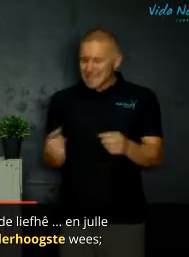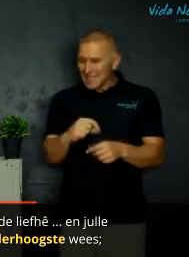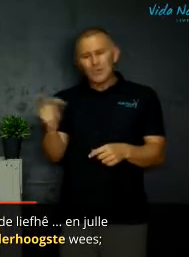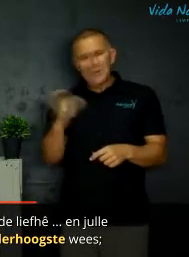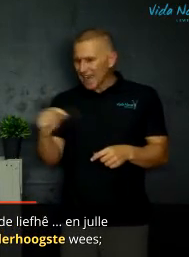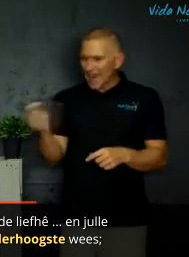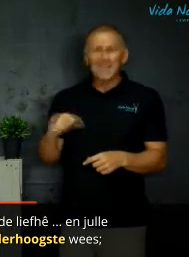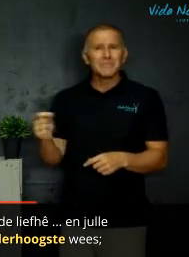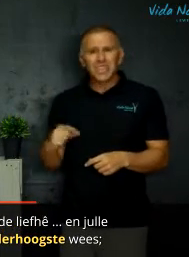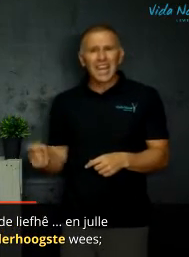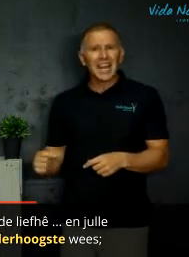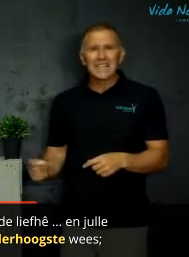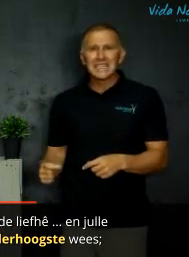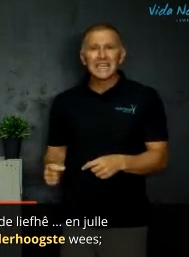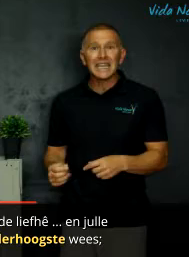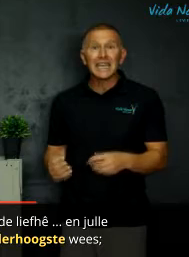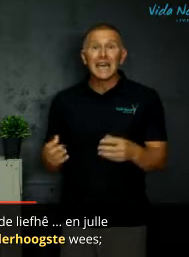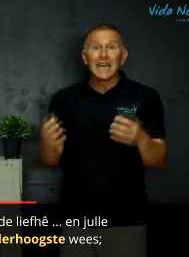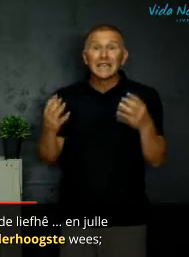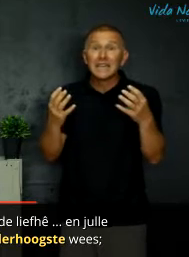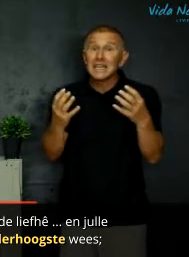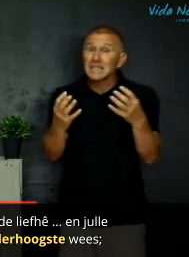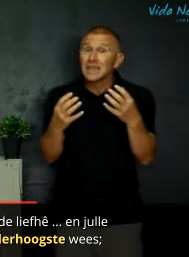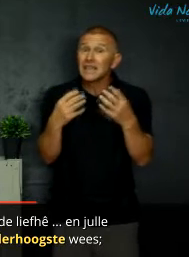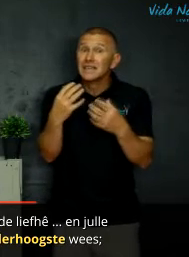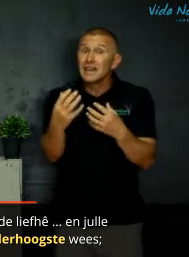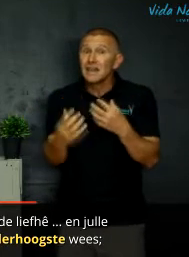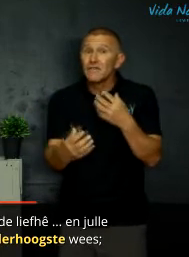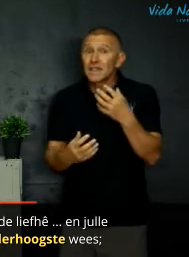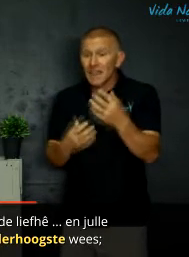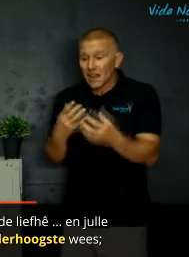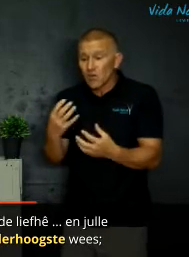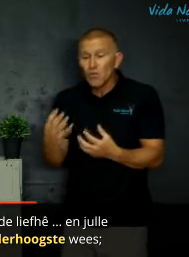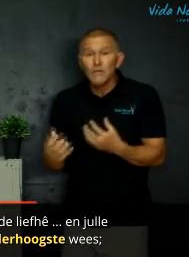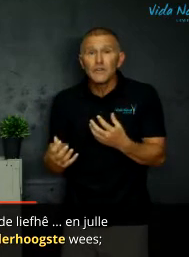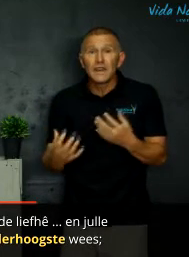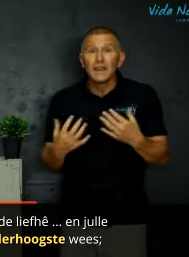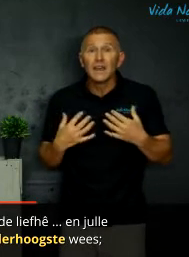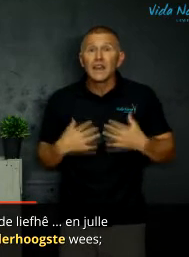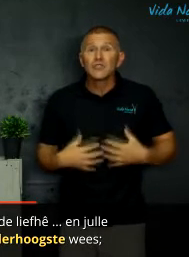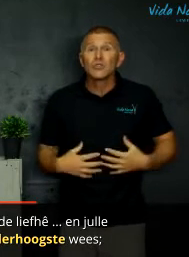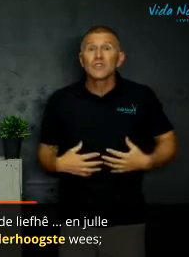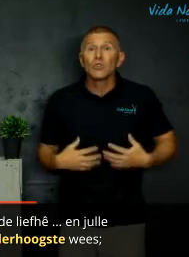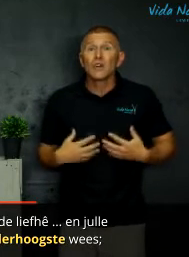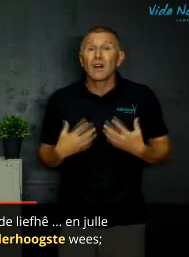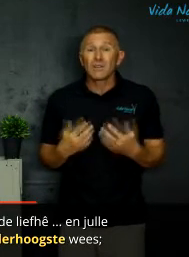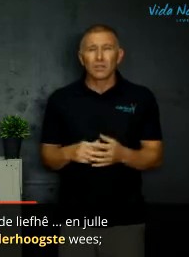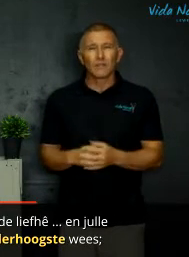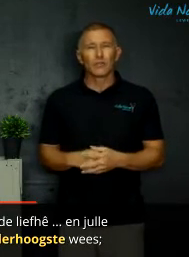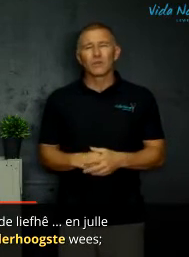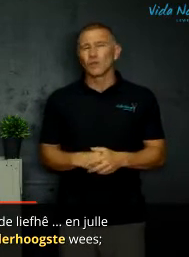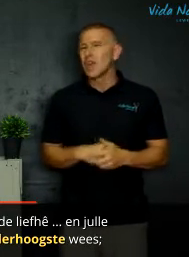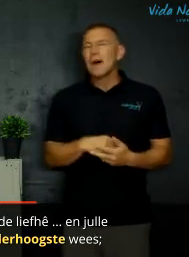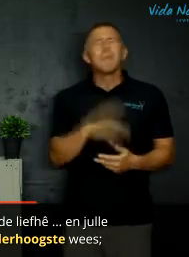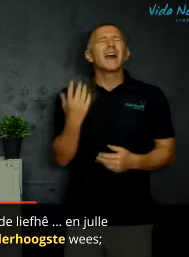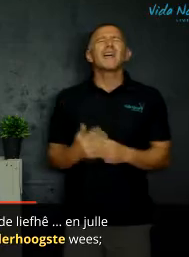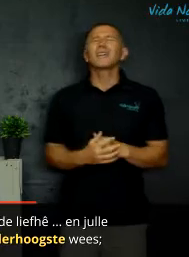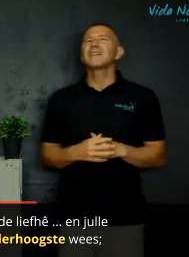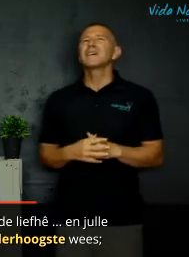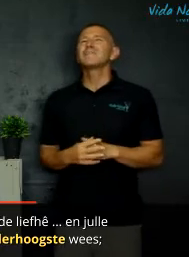dis nie som een random checklijs nie dis dinge wat jy kan oefen so dat jou karakter gevronker word baie jare terug het